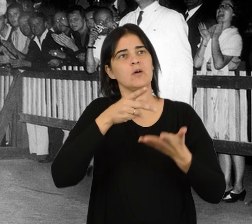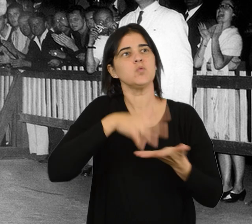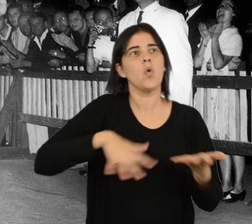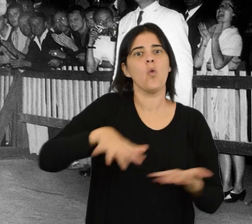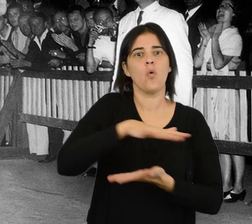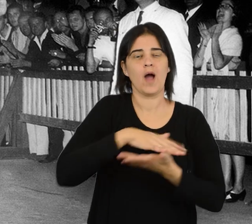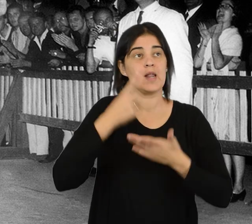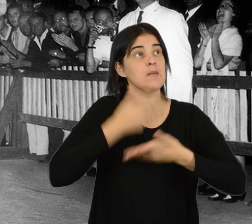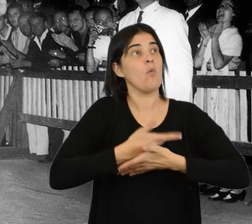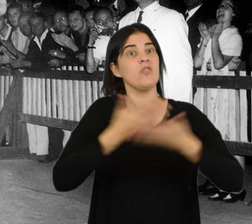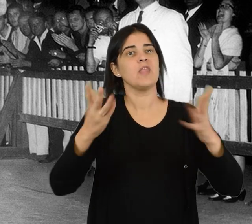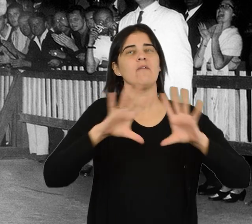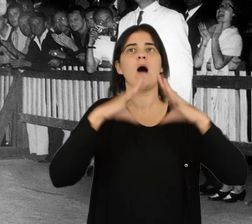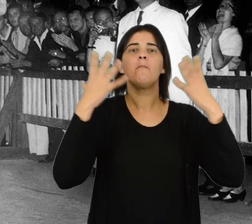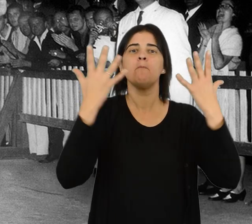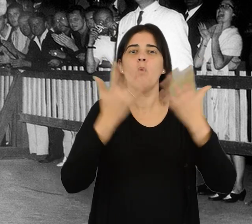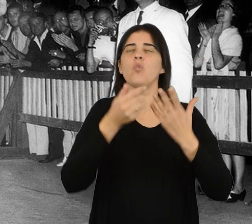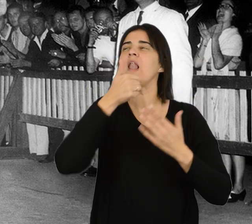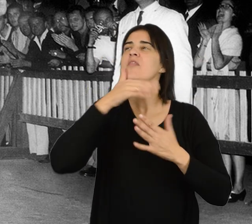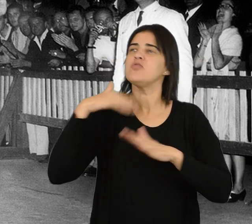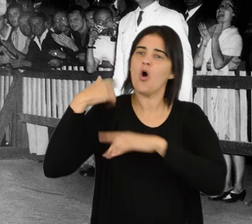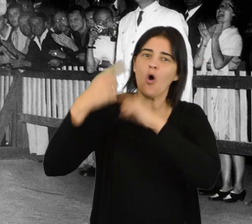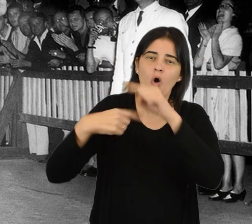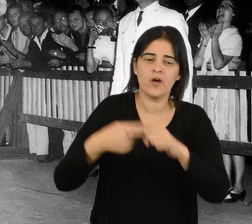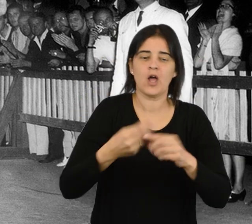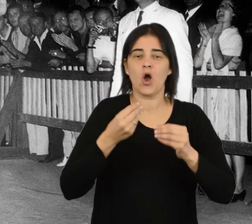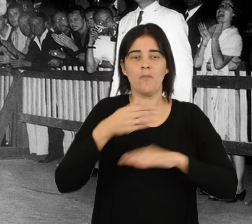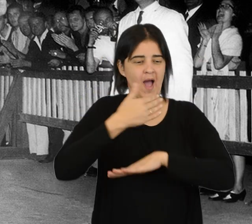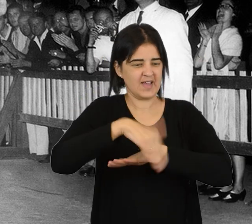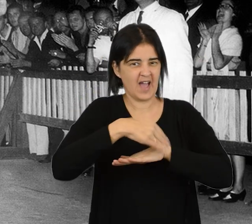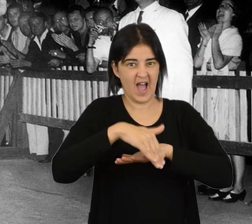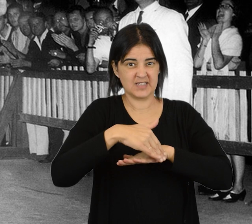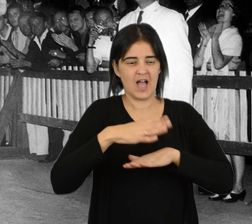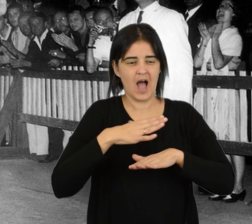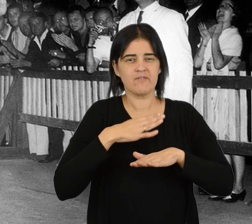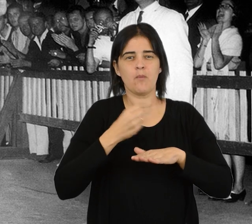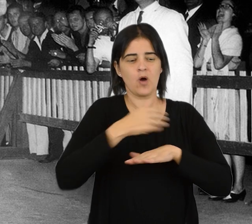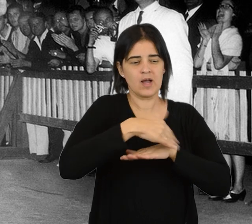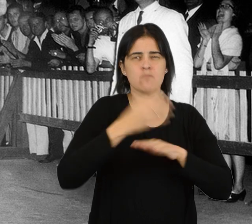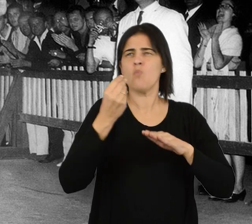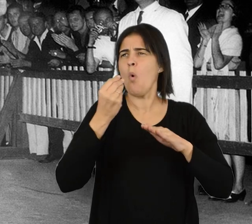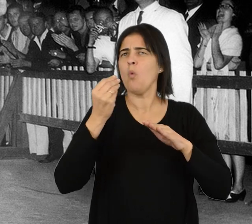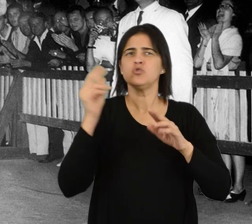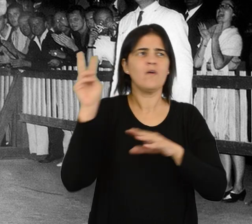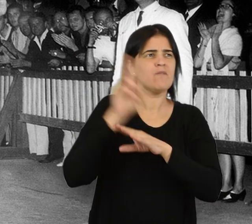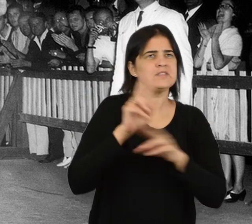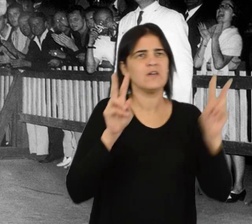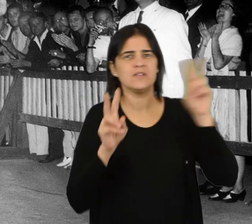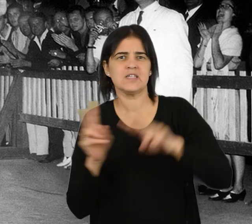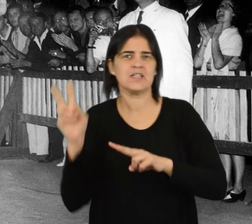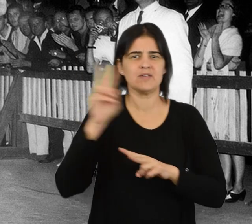enseñaba al mundo su imponente historia. Sus calles estaban abarrotadas de visitantes.